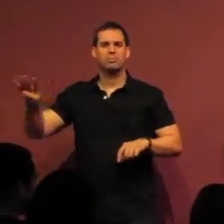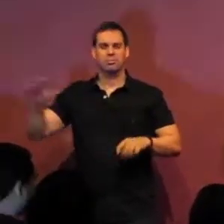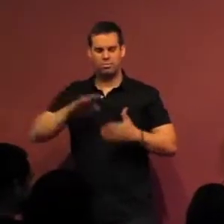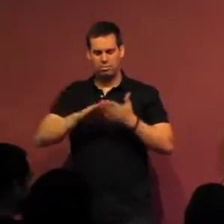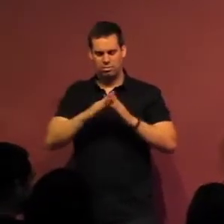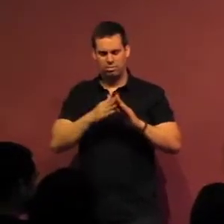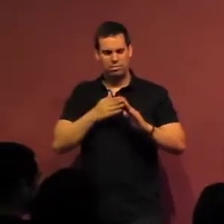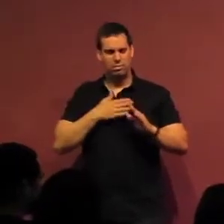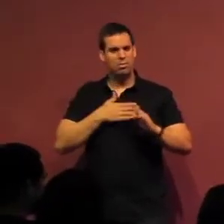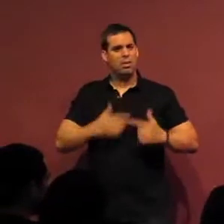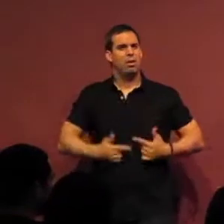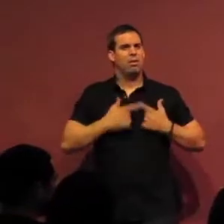Amén.